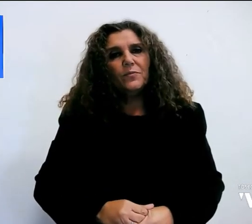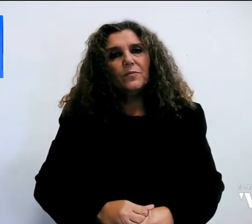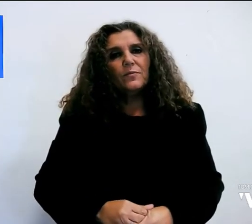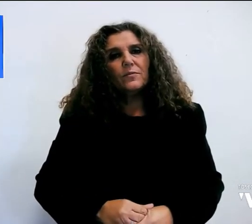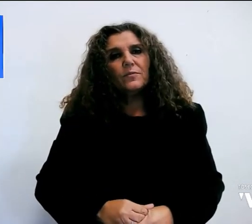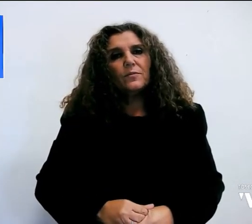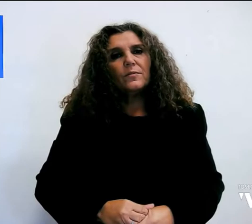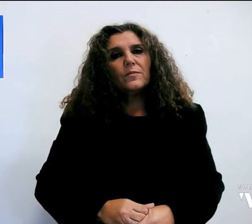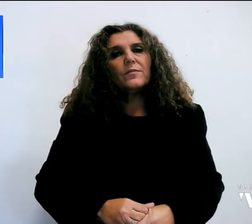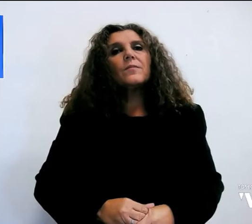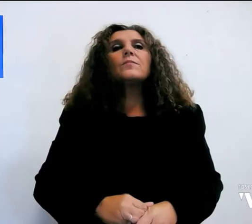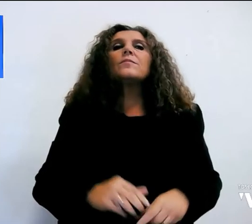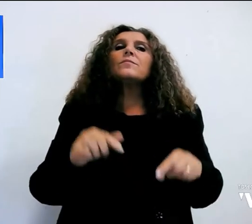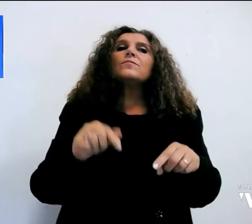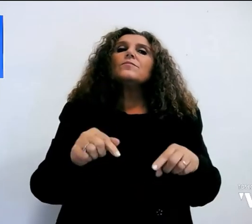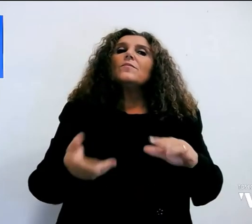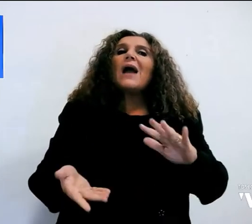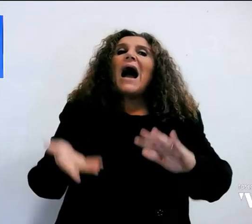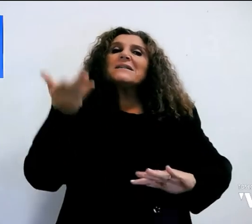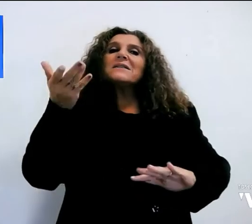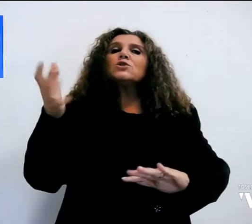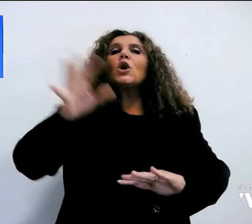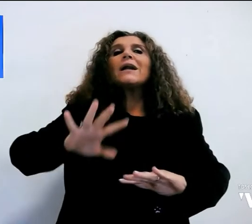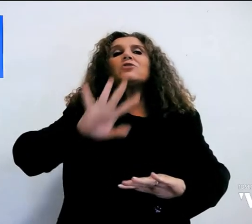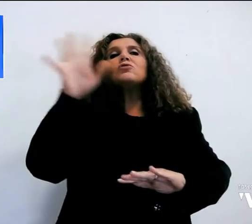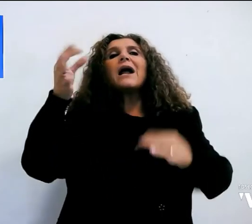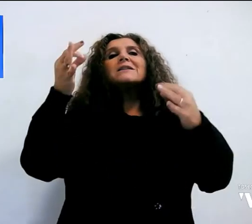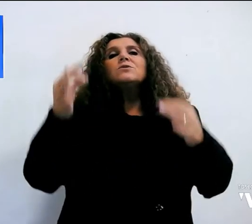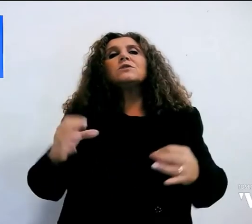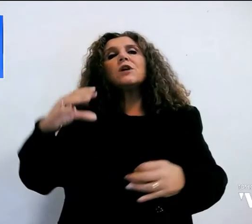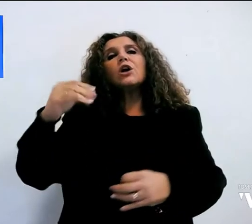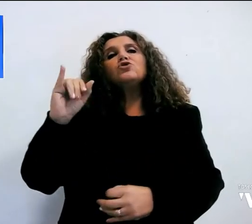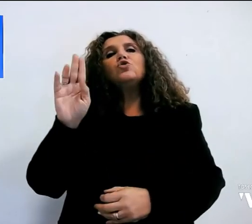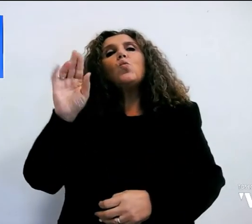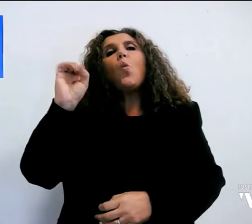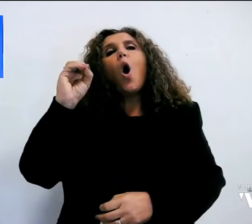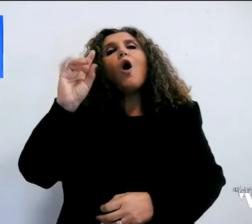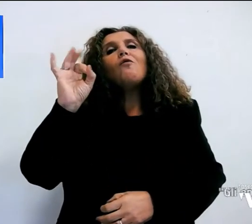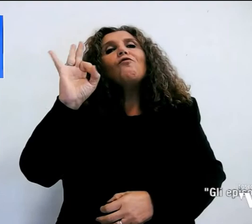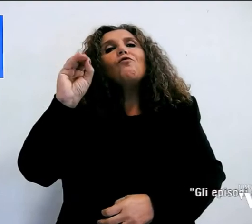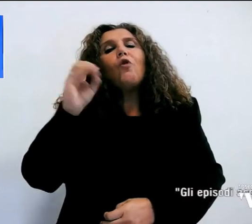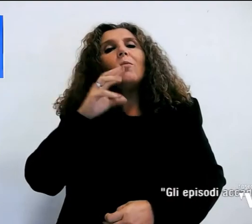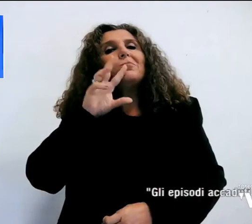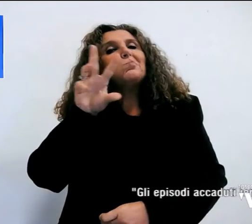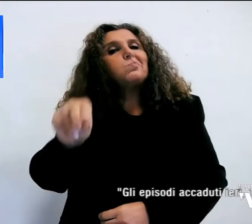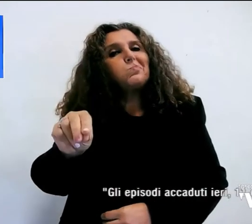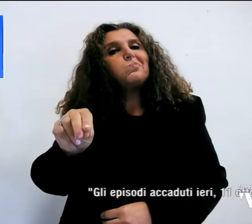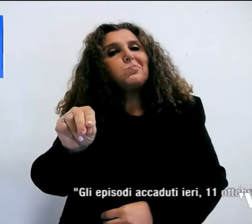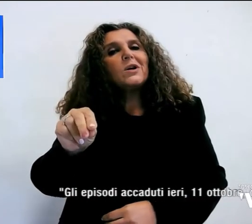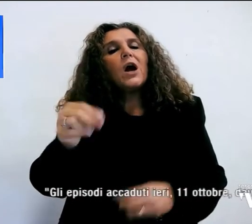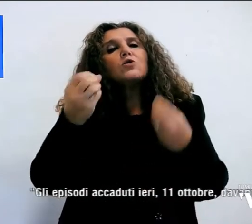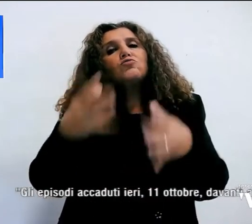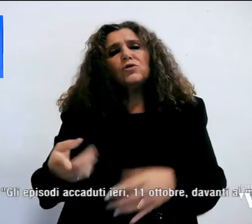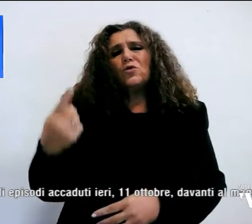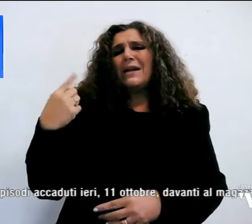E oggi l'assessore regionale alla sicurezza Cioffo ha detto gli episodi accaduti ieri davanti al